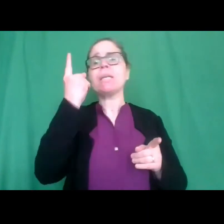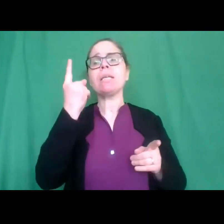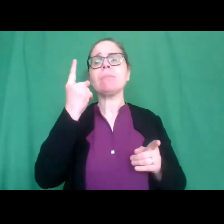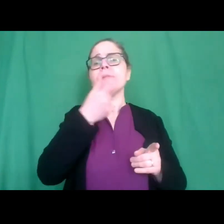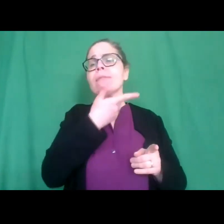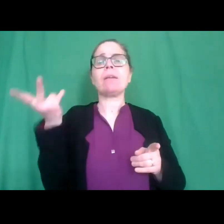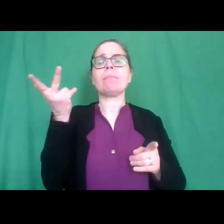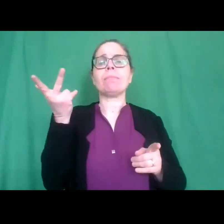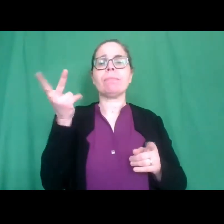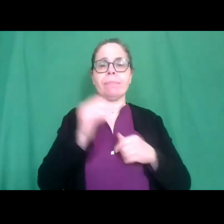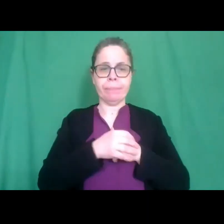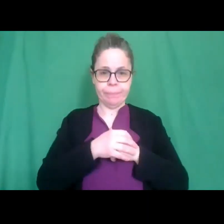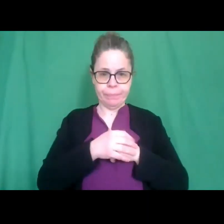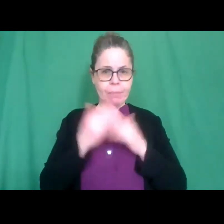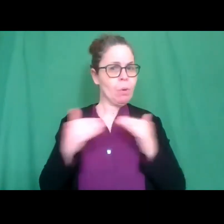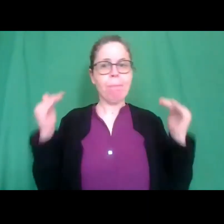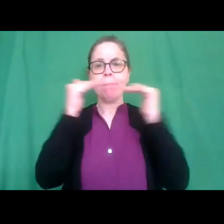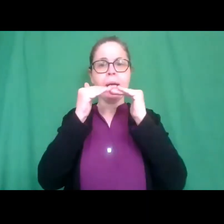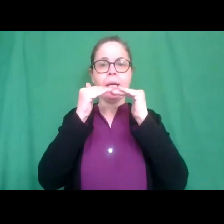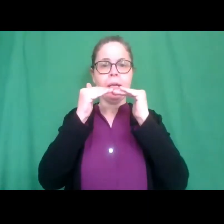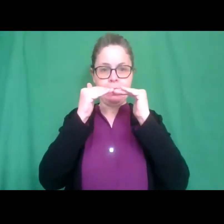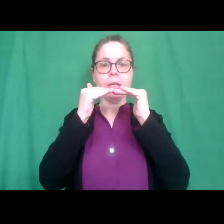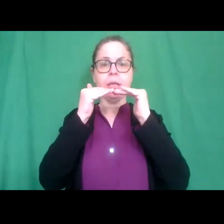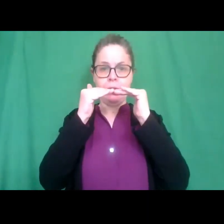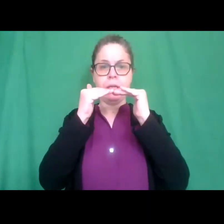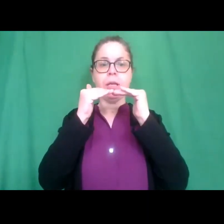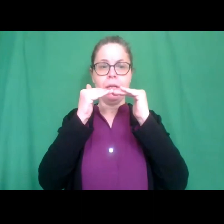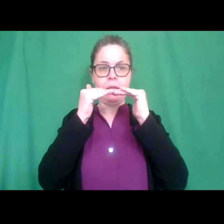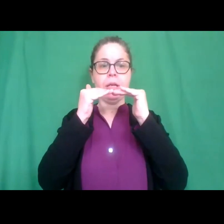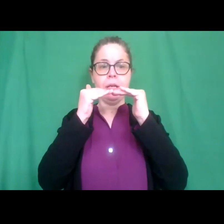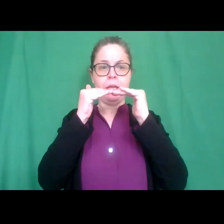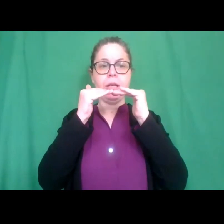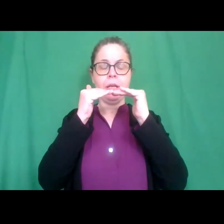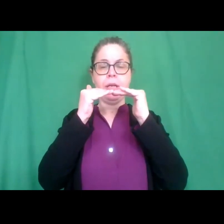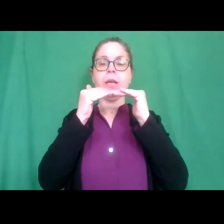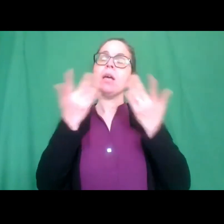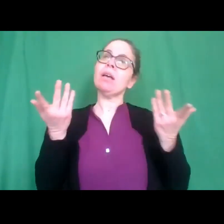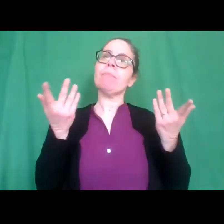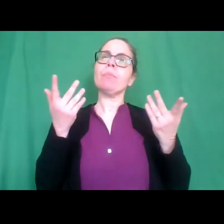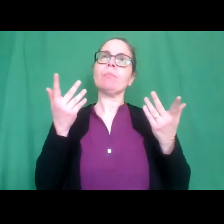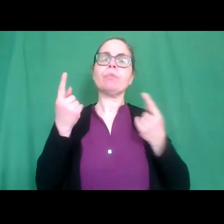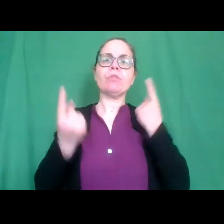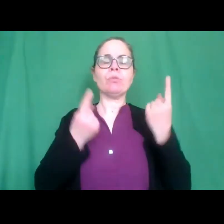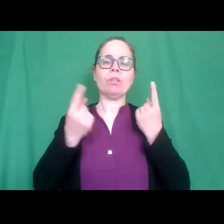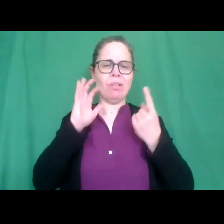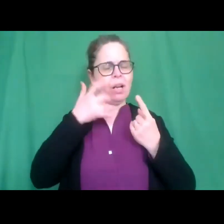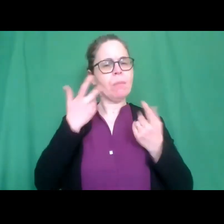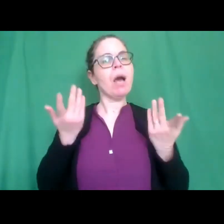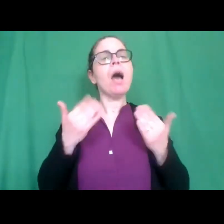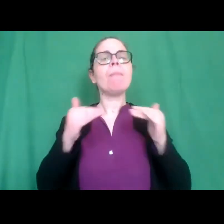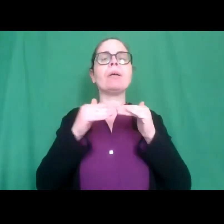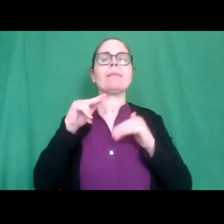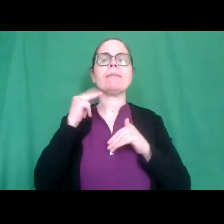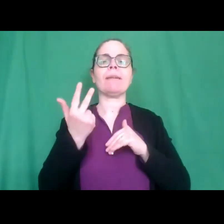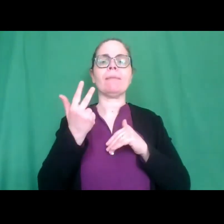e quindi siamo un po' in una situazione anomala ma così è stato quindi tra